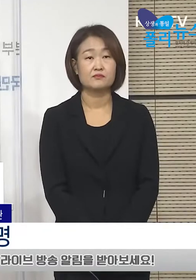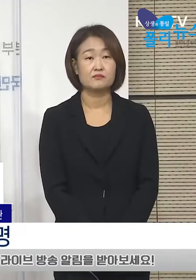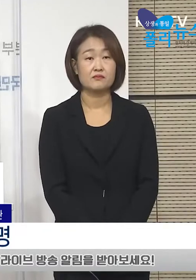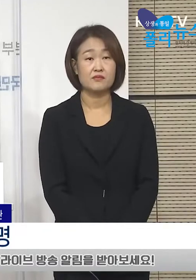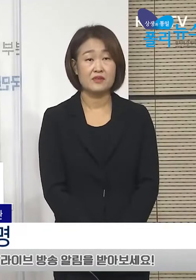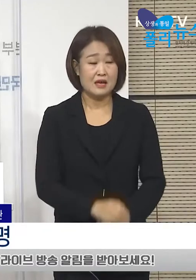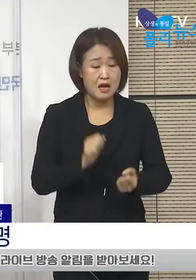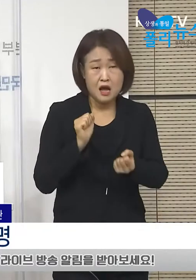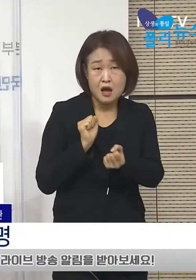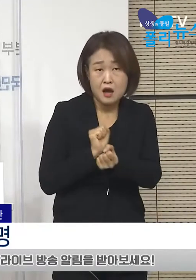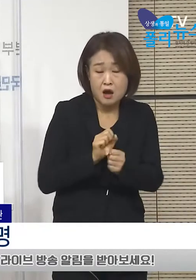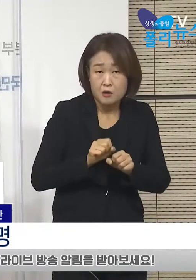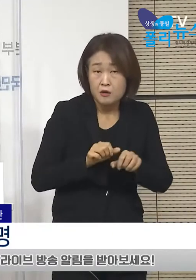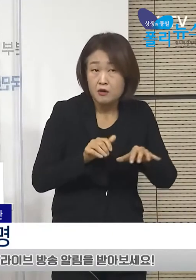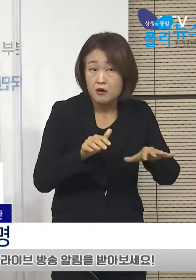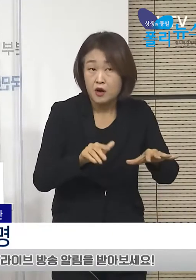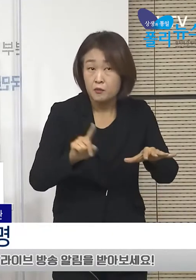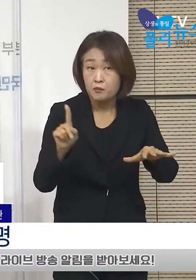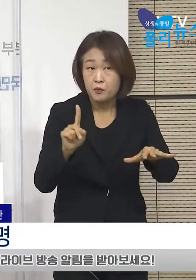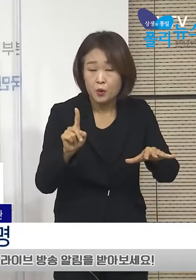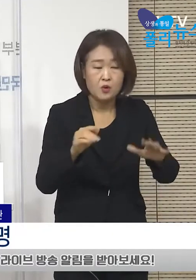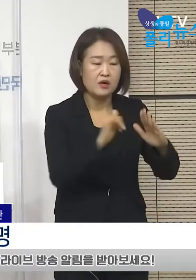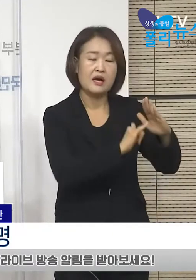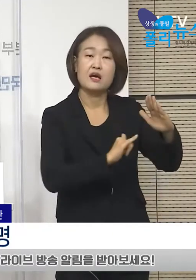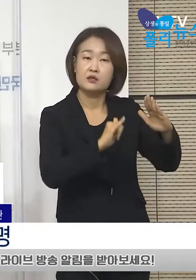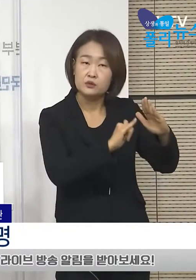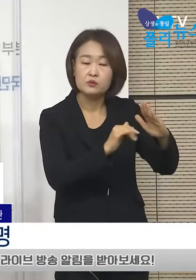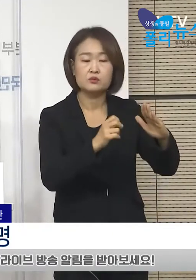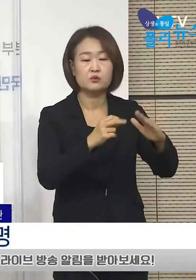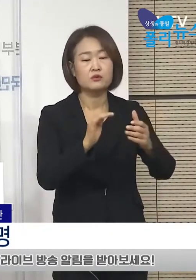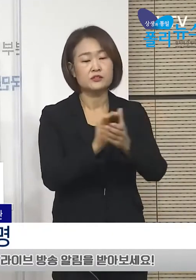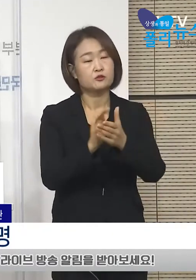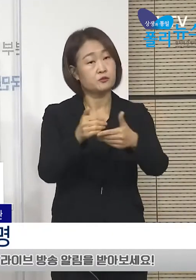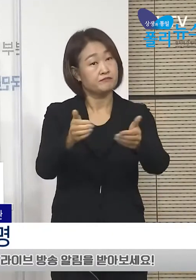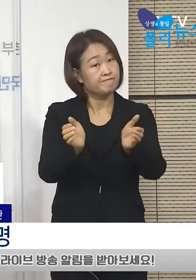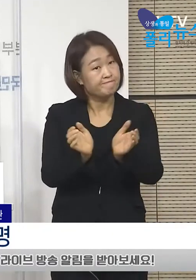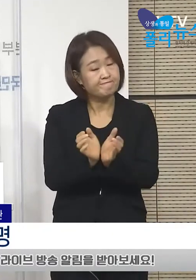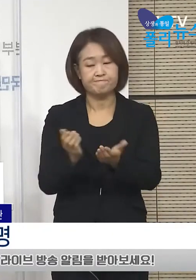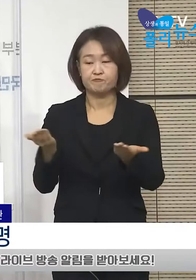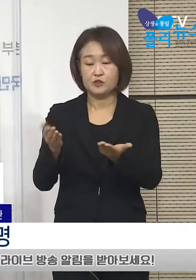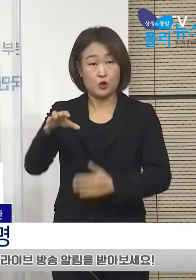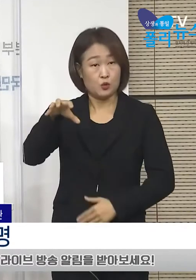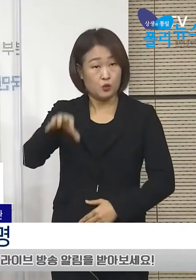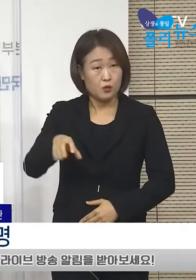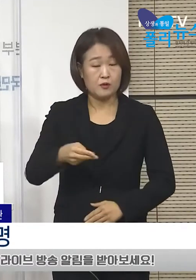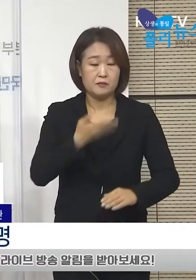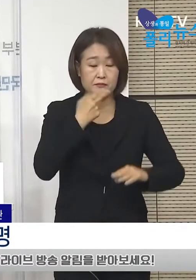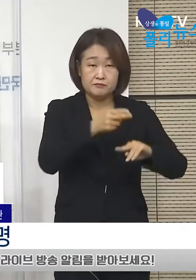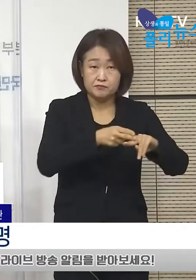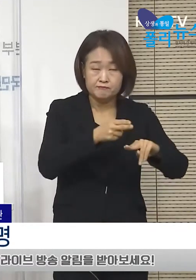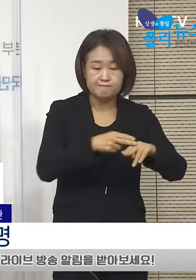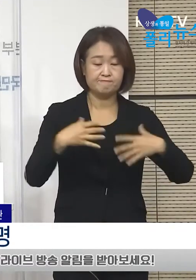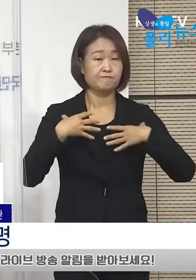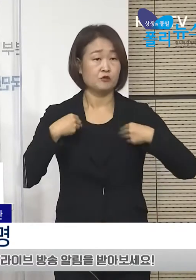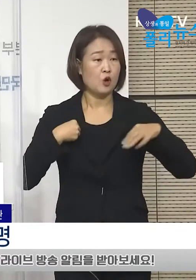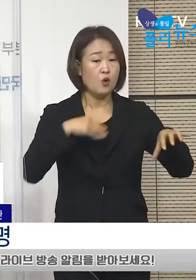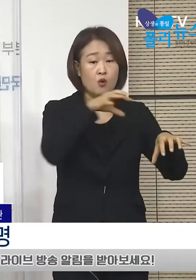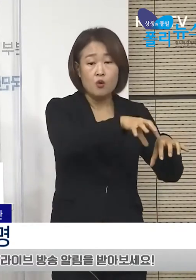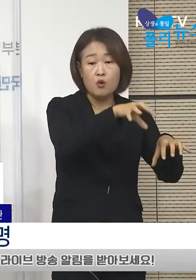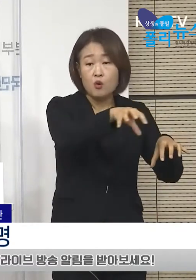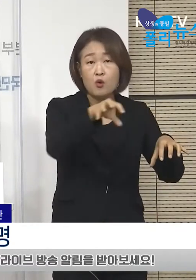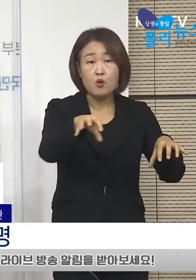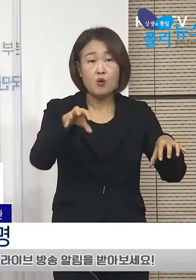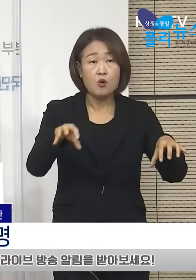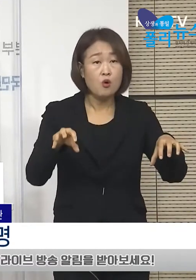감염 양상도 가족 모임, 지인 간 친목 모임, 직장, 음식점, 주점, 사우나 등 특정